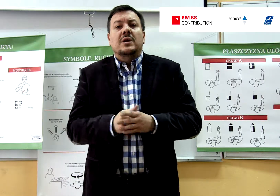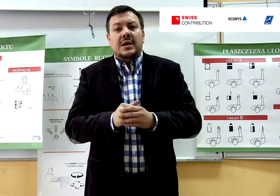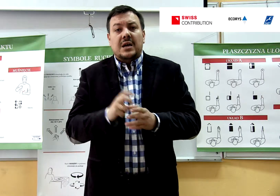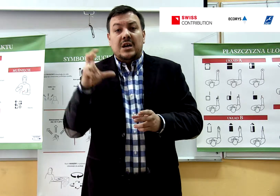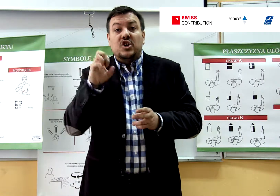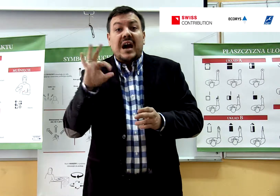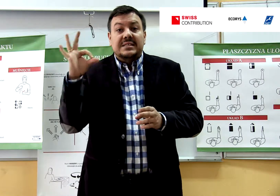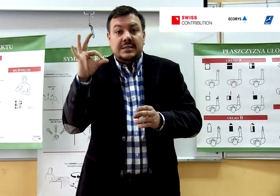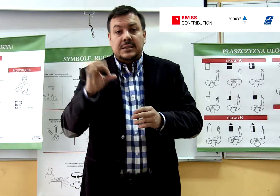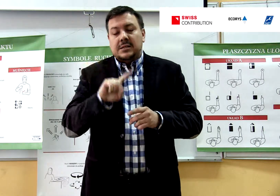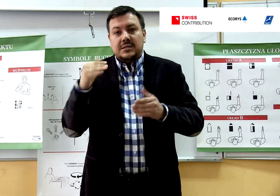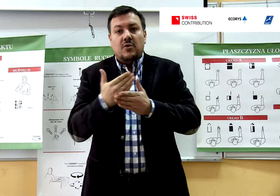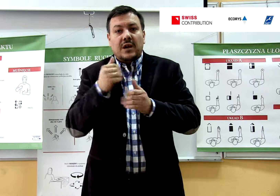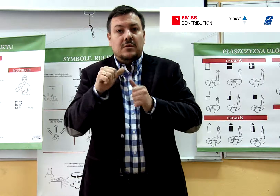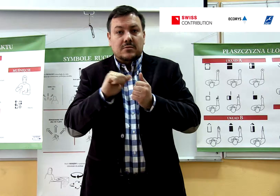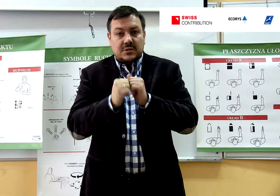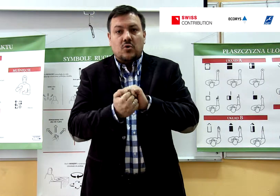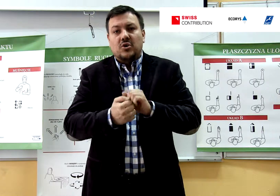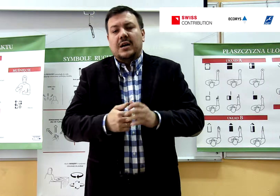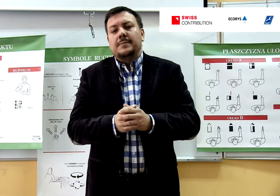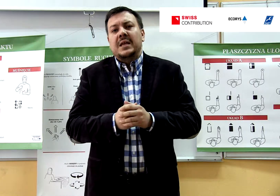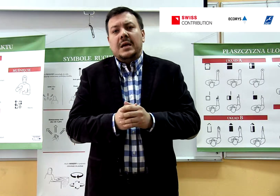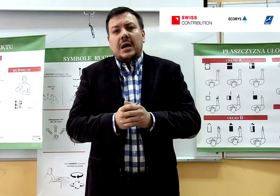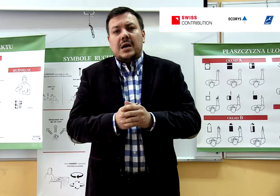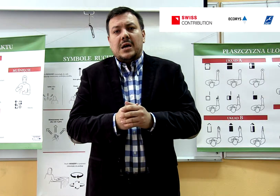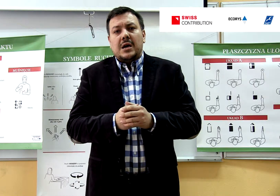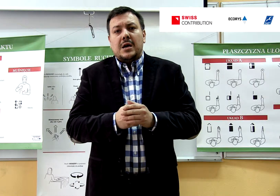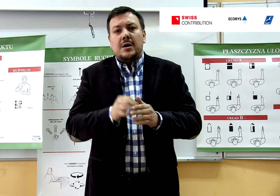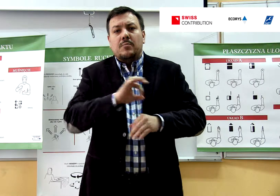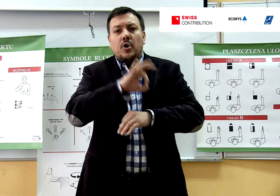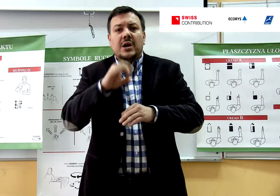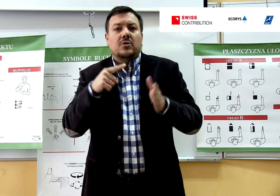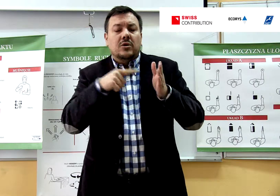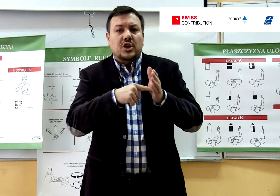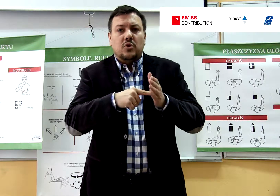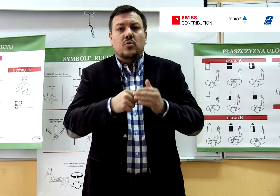Czas z Nowego Sącza. Projekt dotyczył